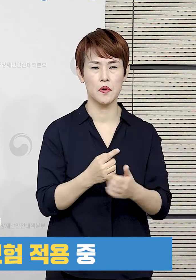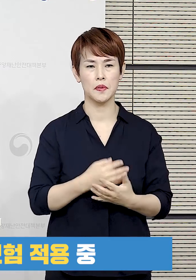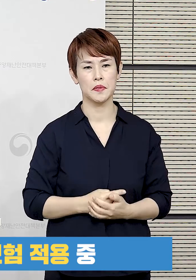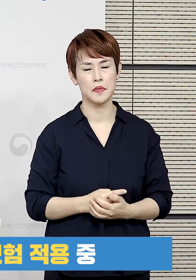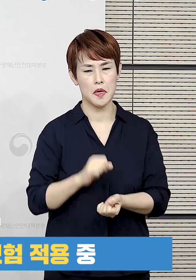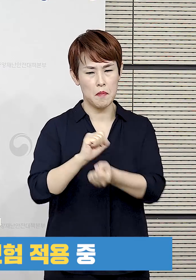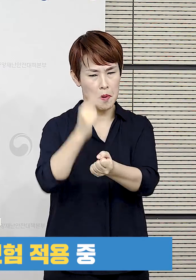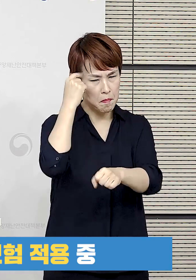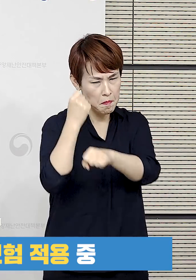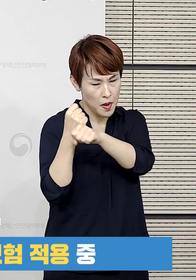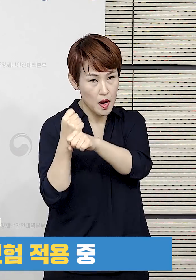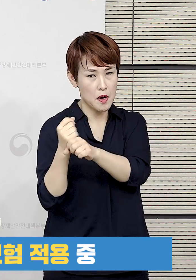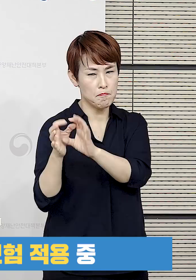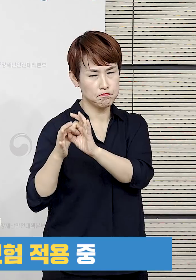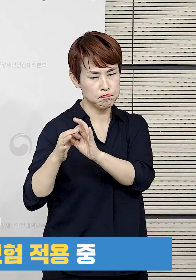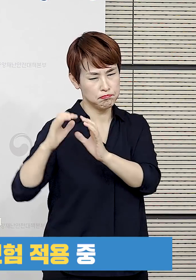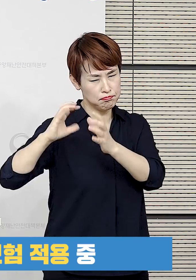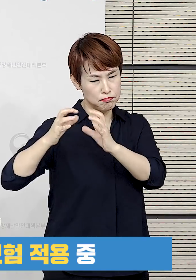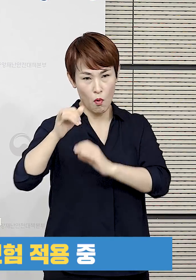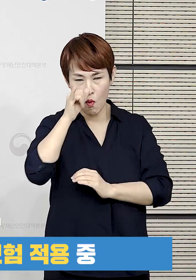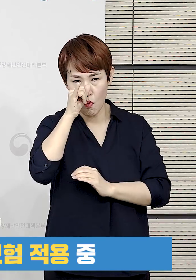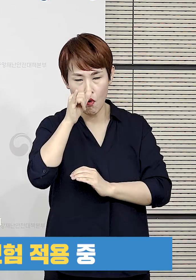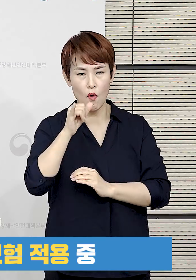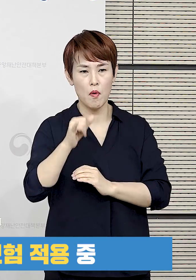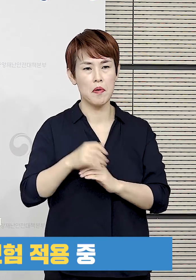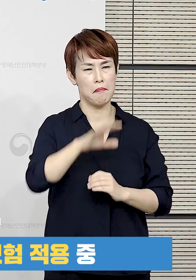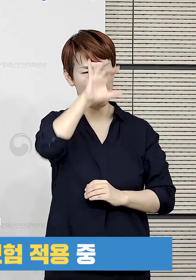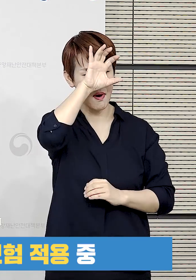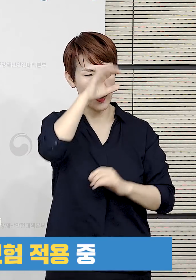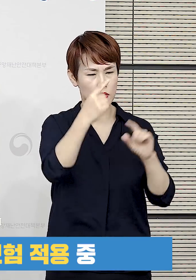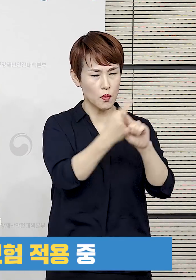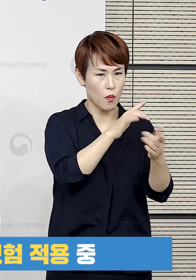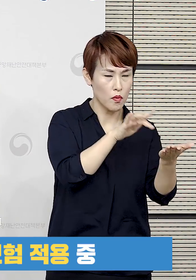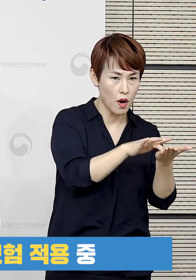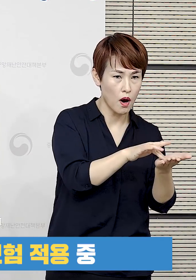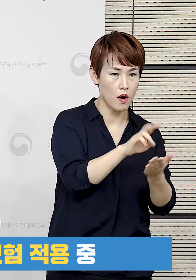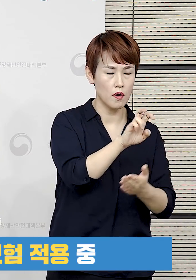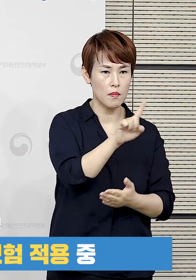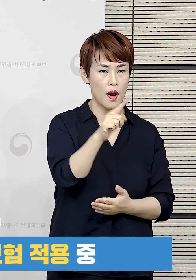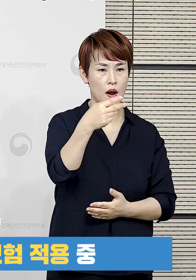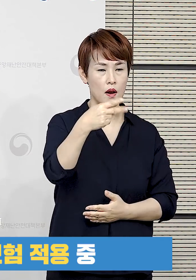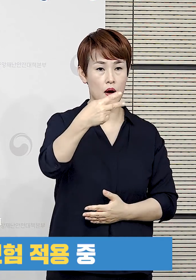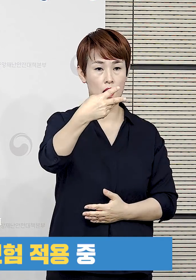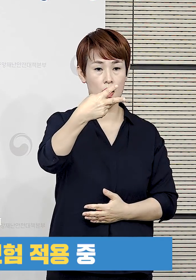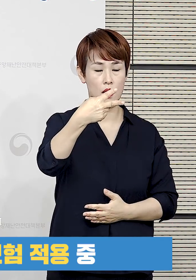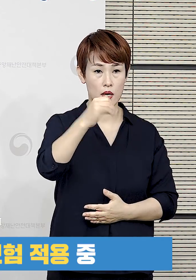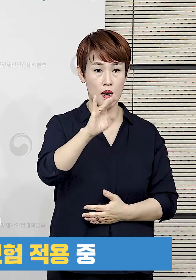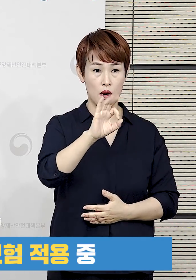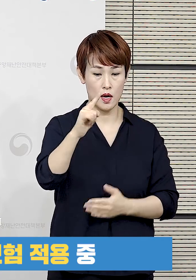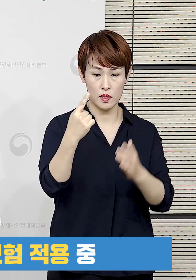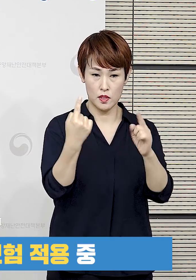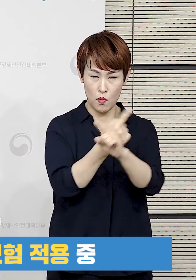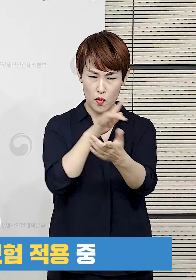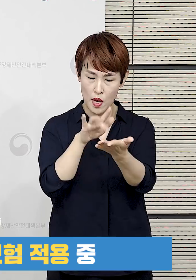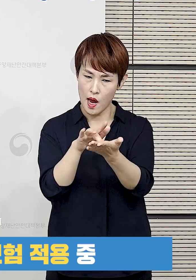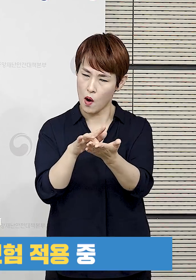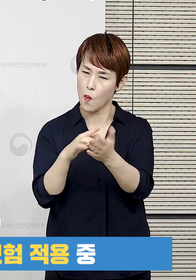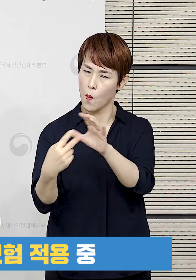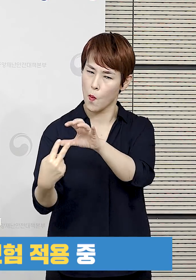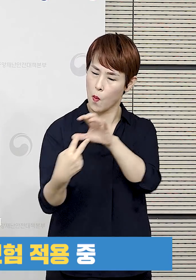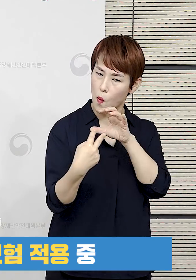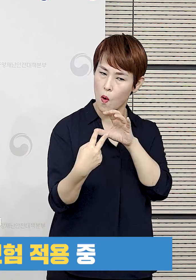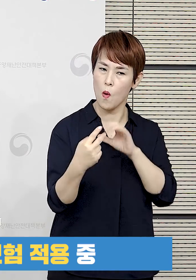등 전문가 금고안을 바탕으로 후천성 면력 힐픽점 치료제, 말라리아 치료제 등 다른 질환 치료제 7종에 대해